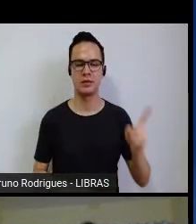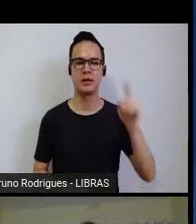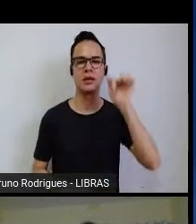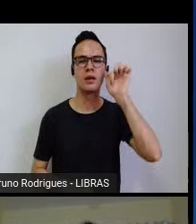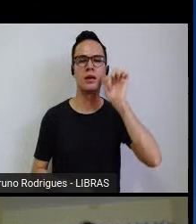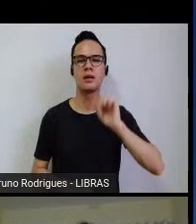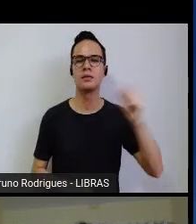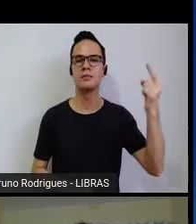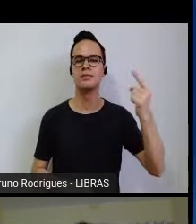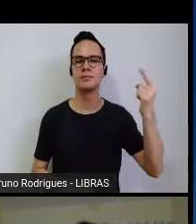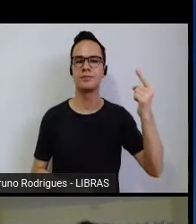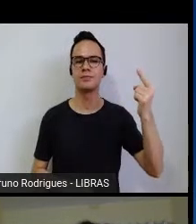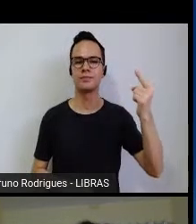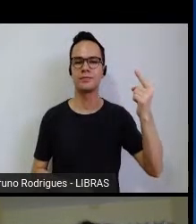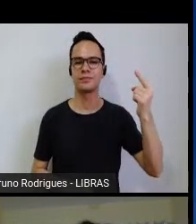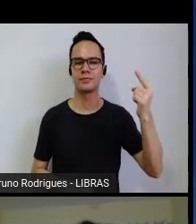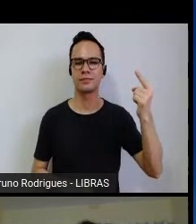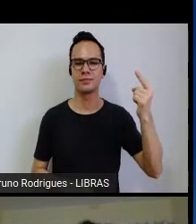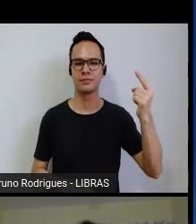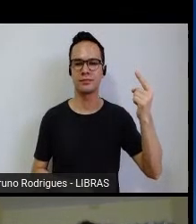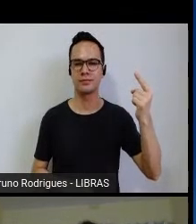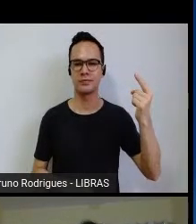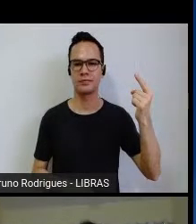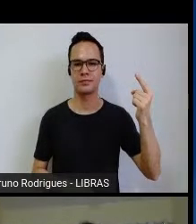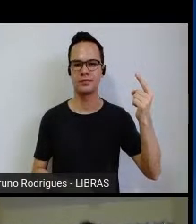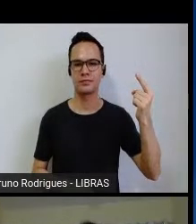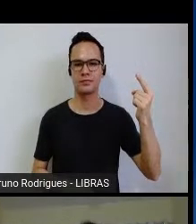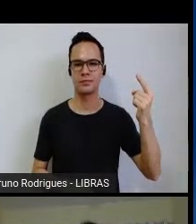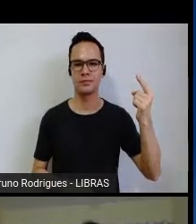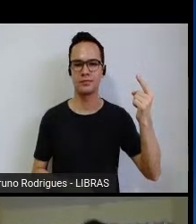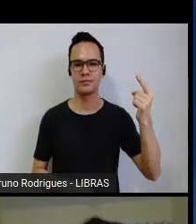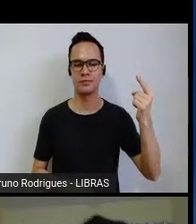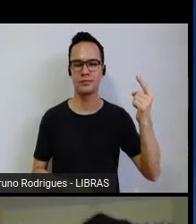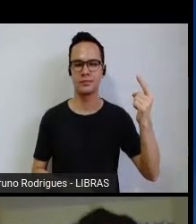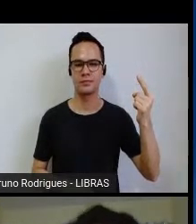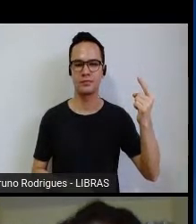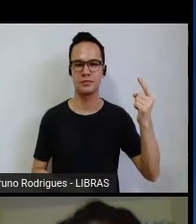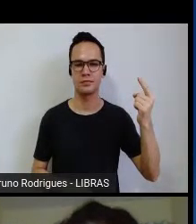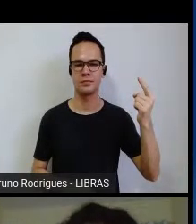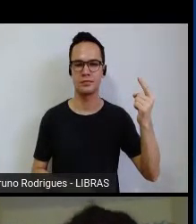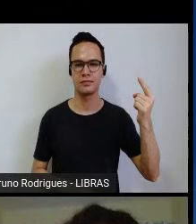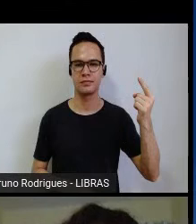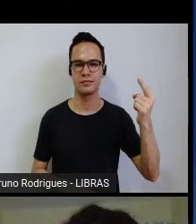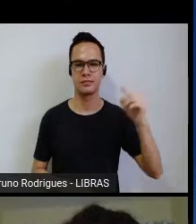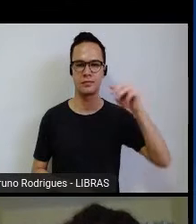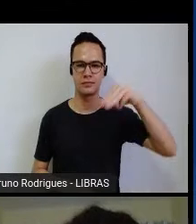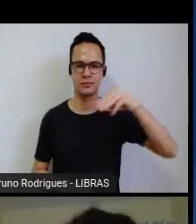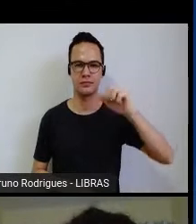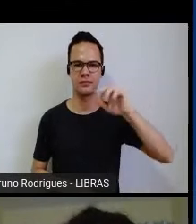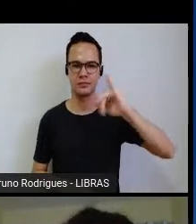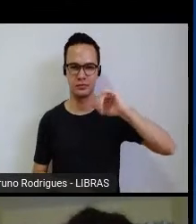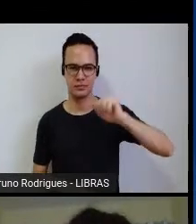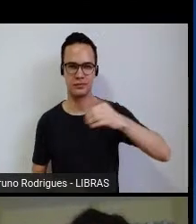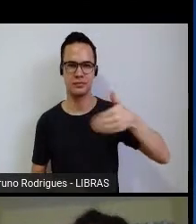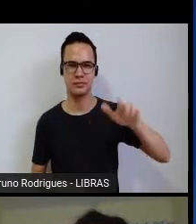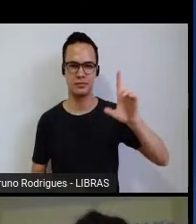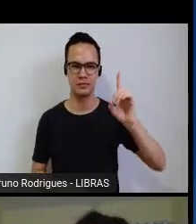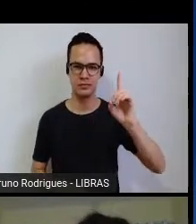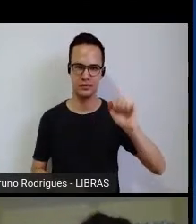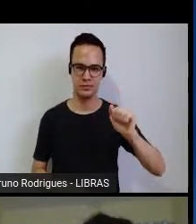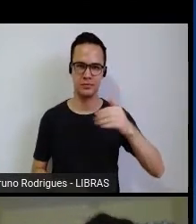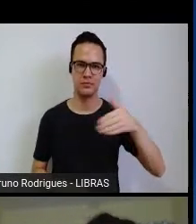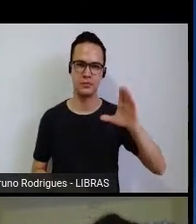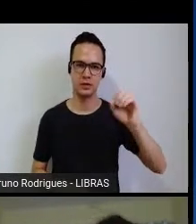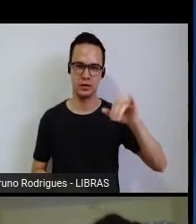pessoa à esquerda é Maria da Conceição Tavares, que